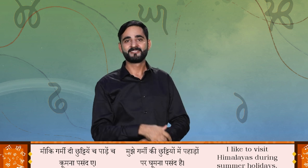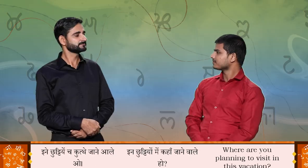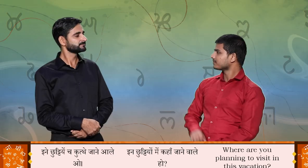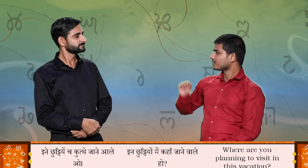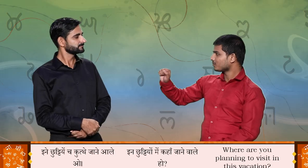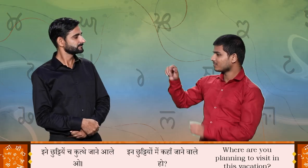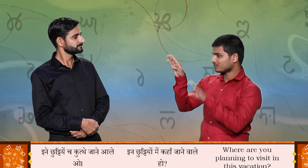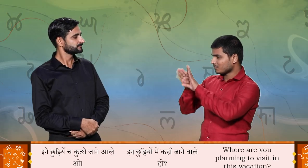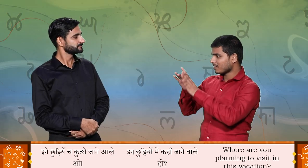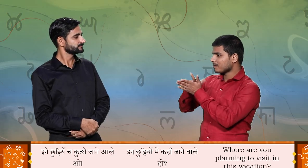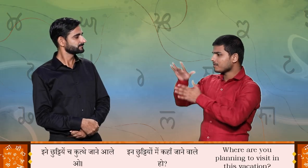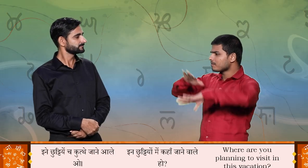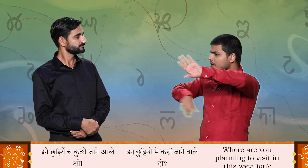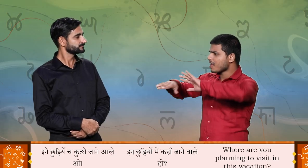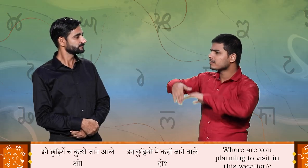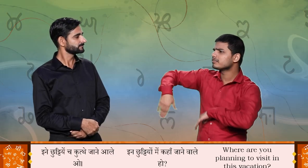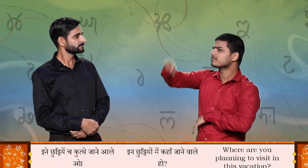इने छुटियां च कुत्ते जाने आले हो